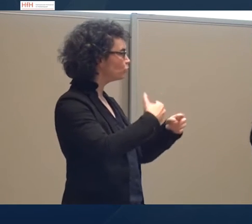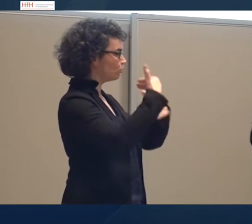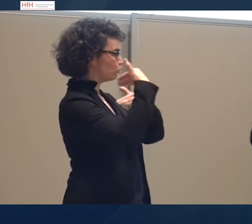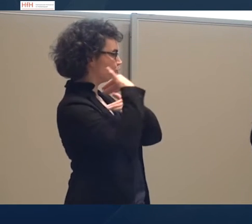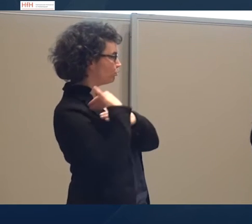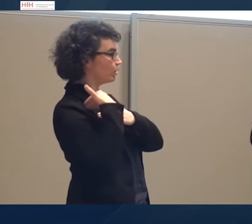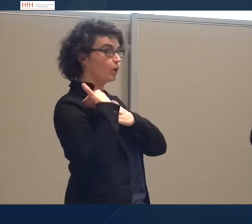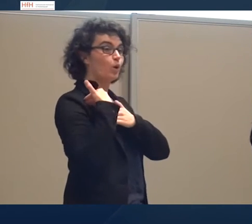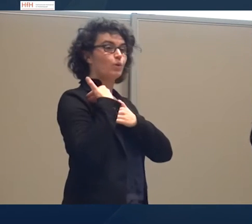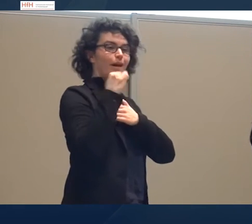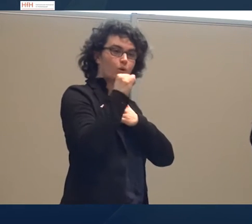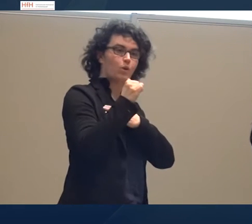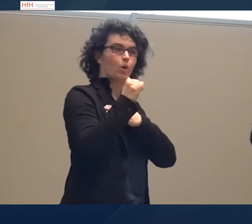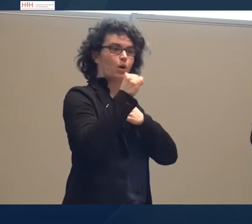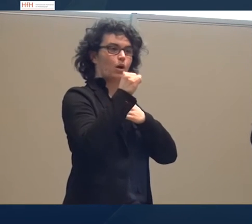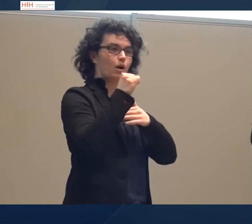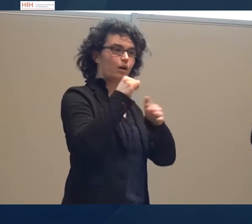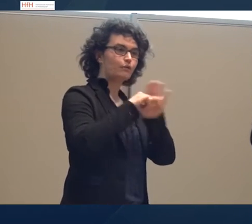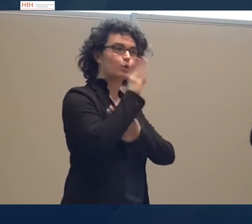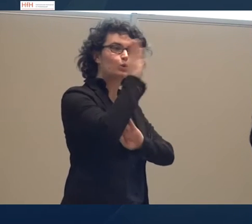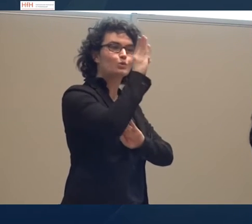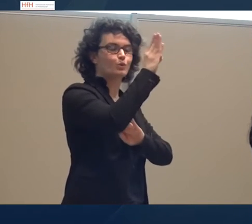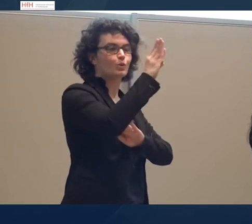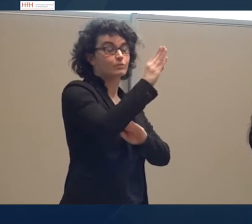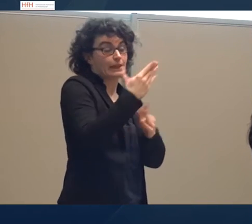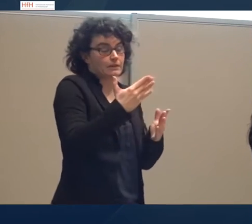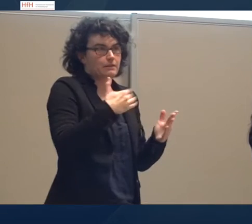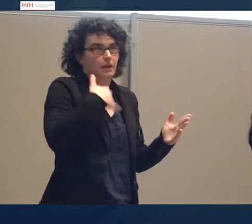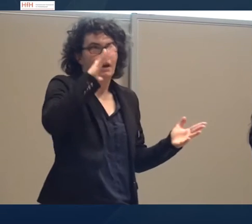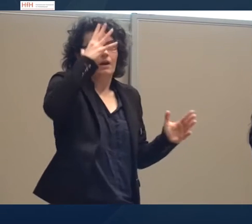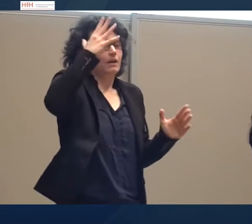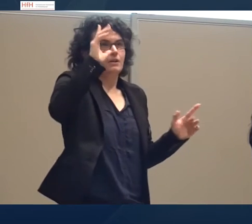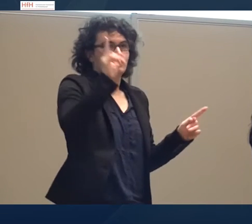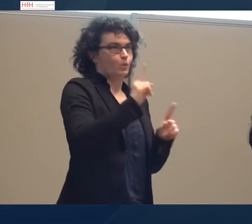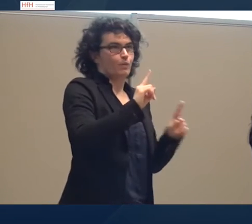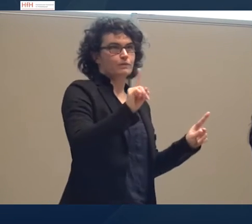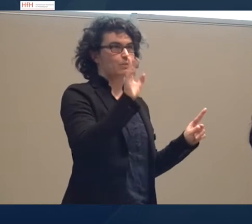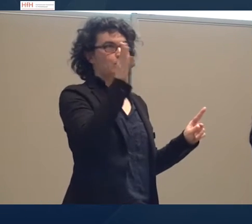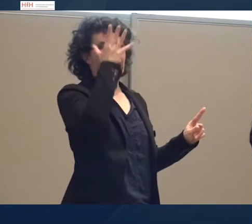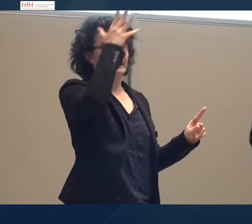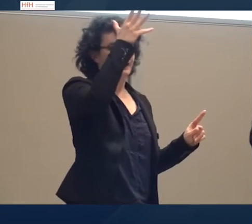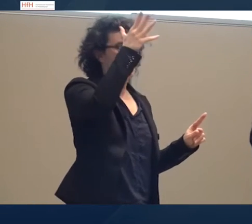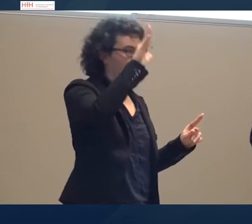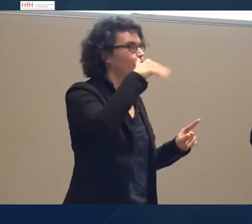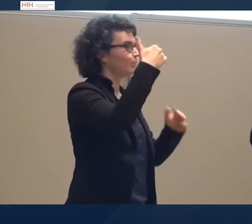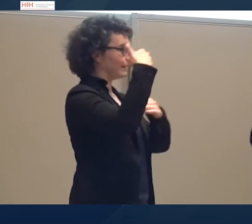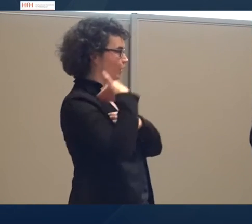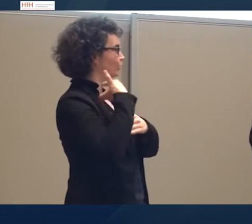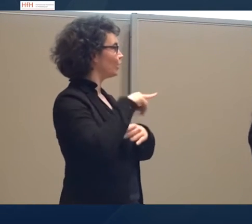bei der Entwicklung von, was Zukunftsmusik ist, Prüfungen, Testverfahren, Setzenverfahren, dann mit der,